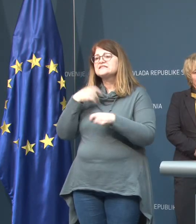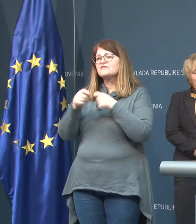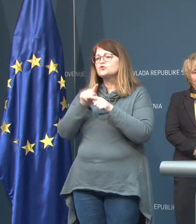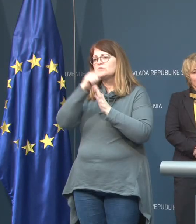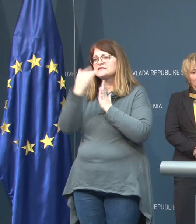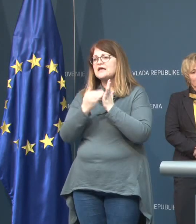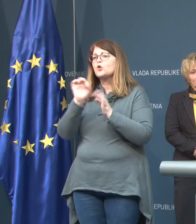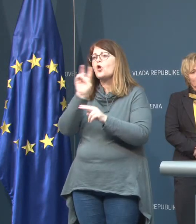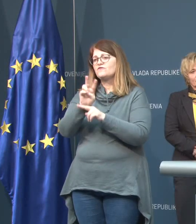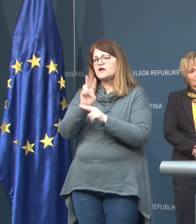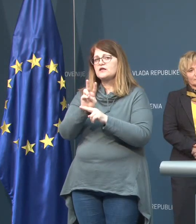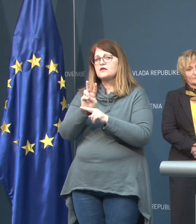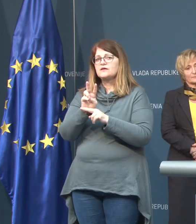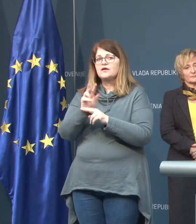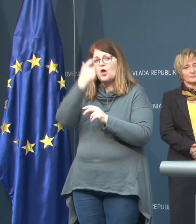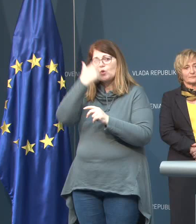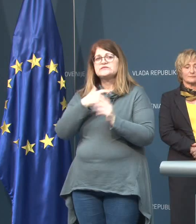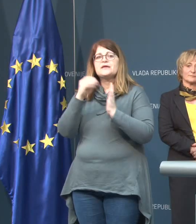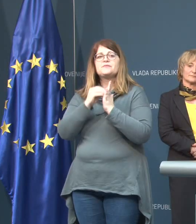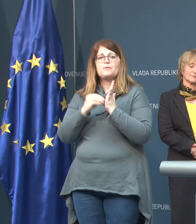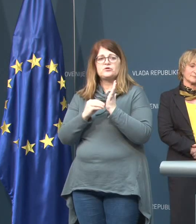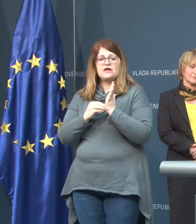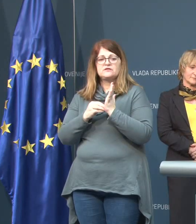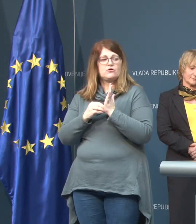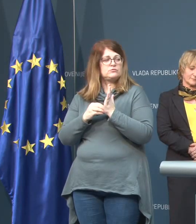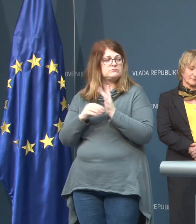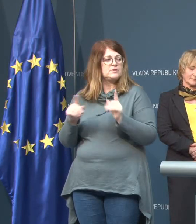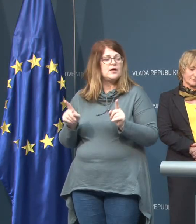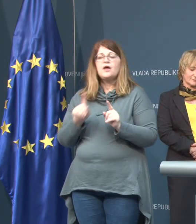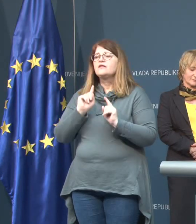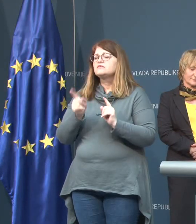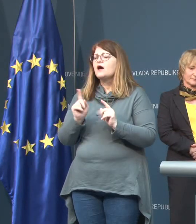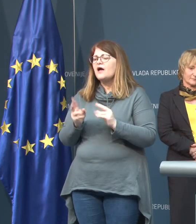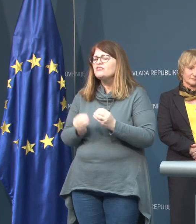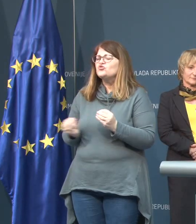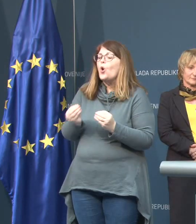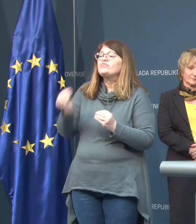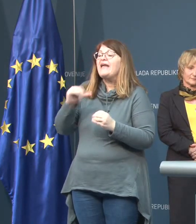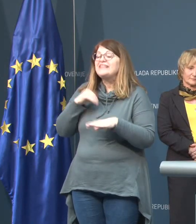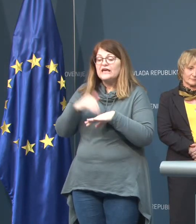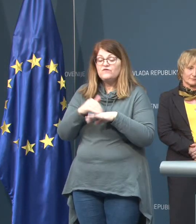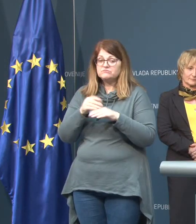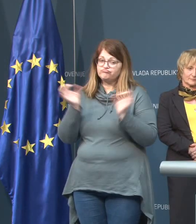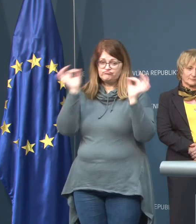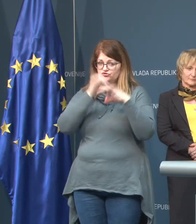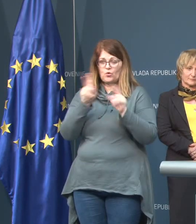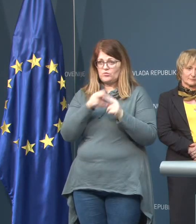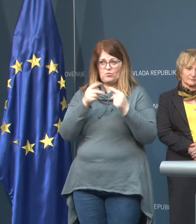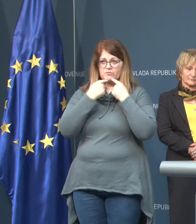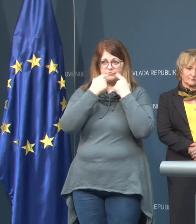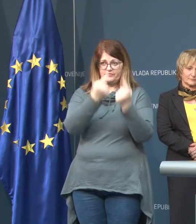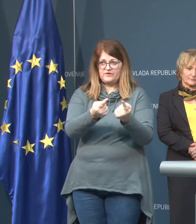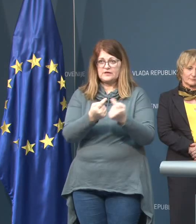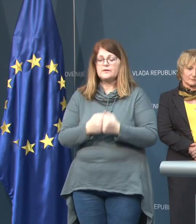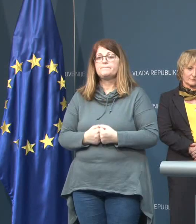zakon o vrvanju osebnih podatkov, tako da kakšnih bistveno dodatnih informacij vam pa žal, ta hip ne moram